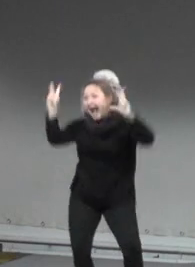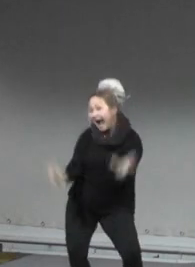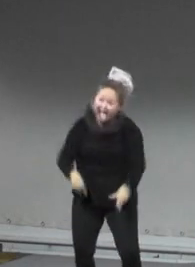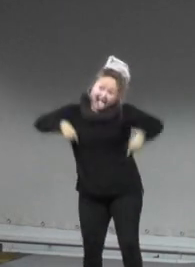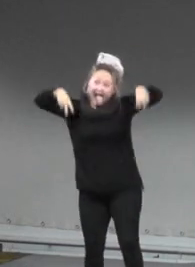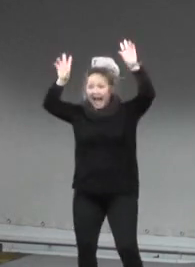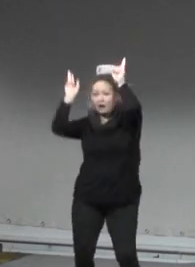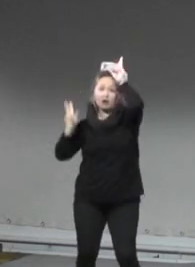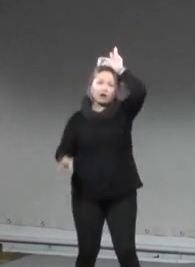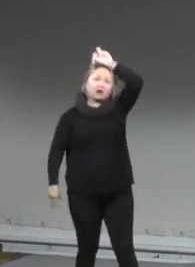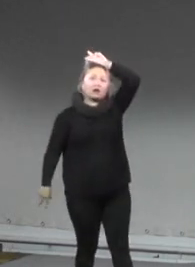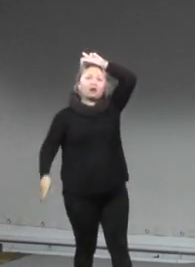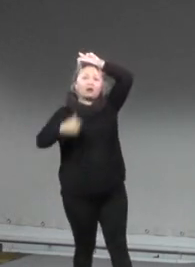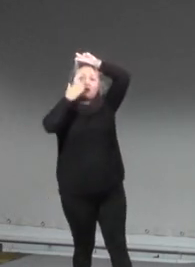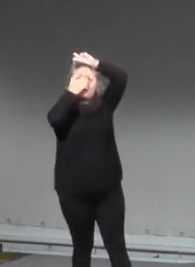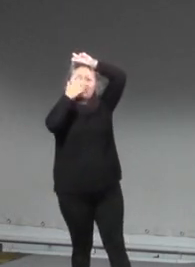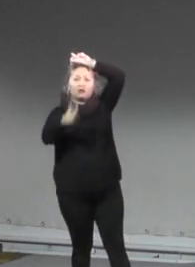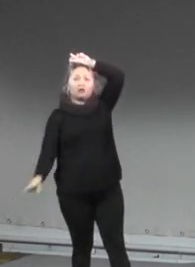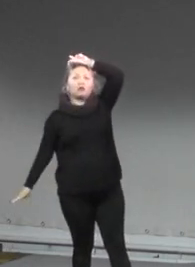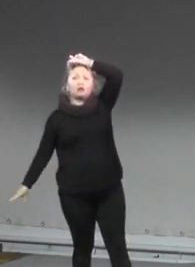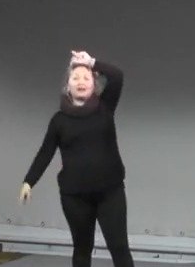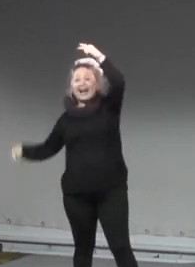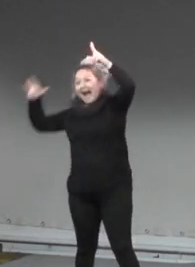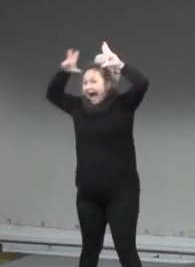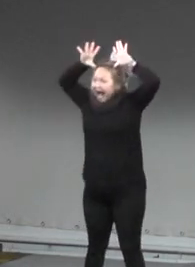Die kümmert sich